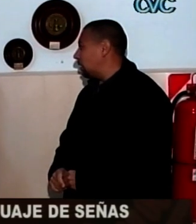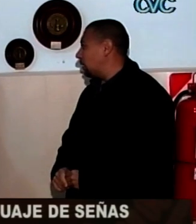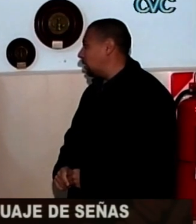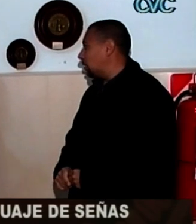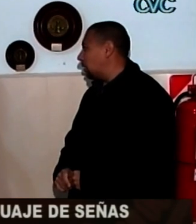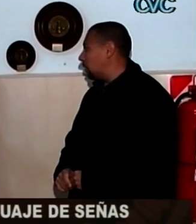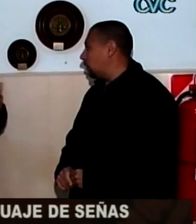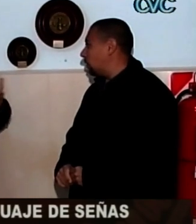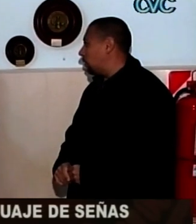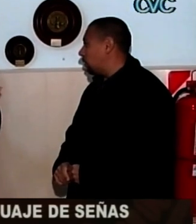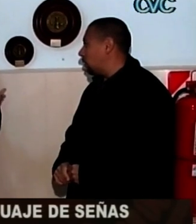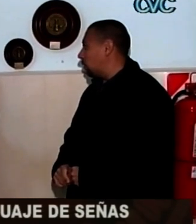barrera, ¿no? No se pueden comunicar.